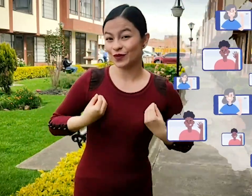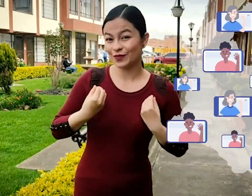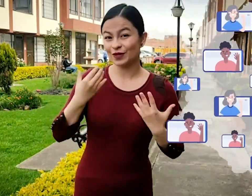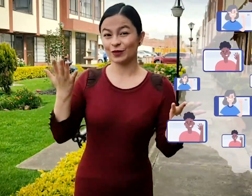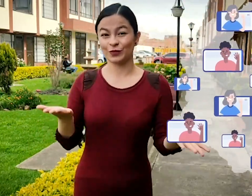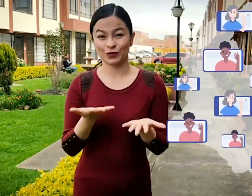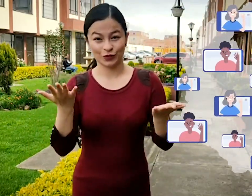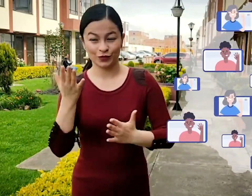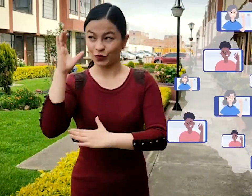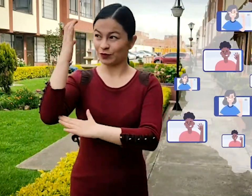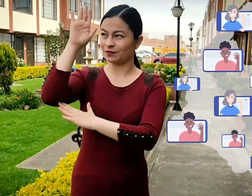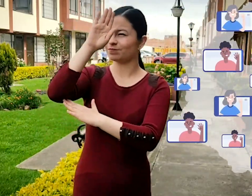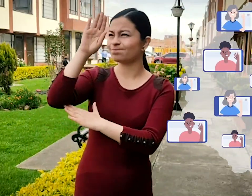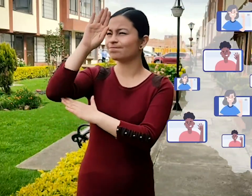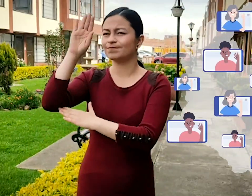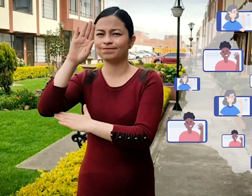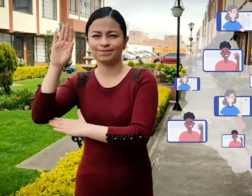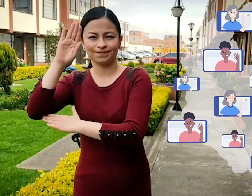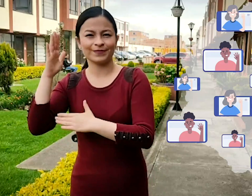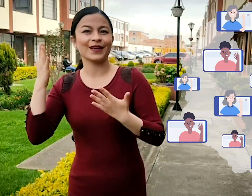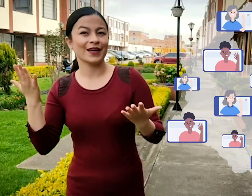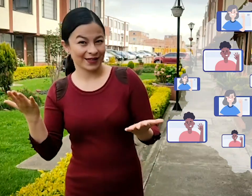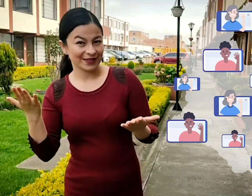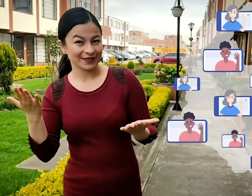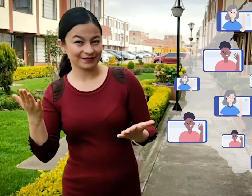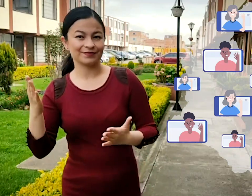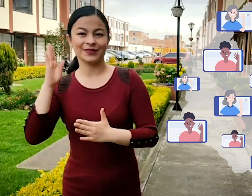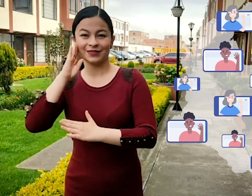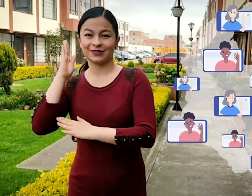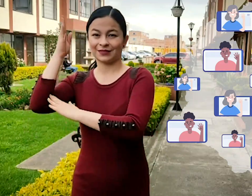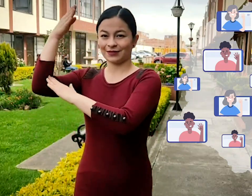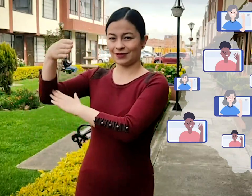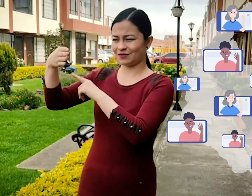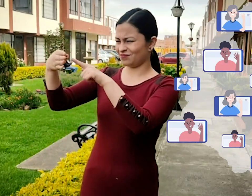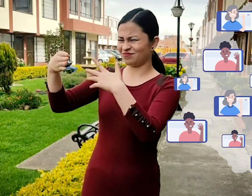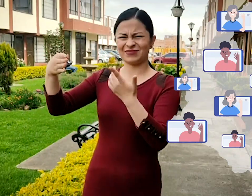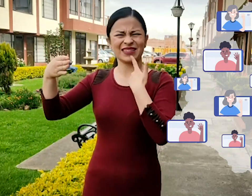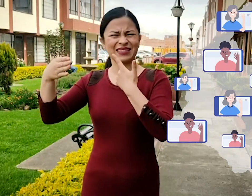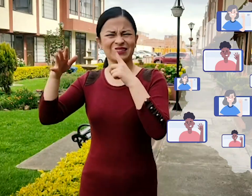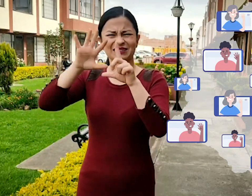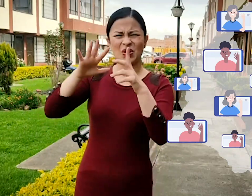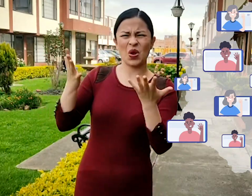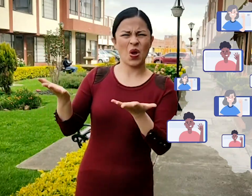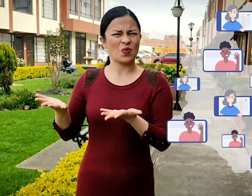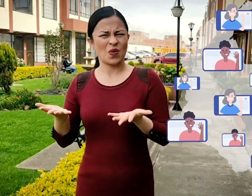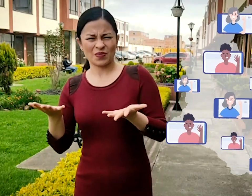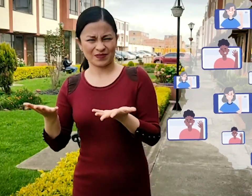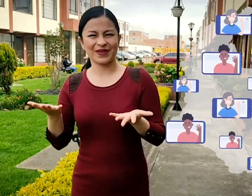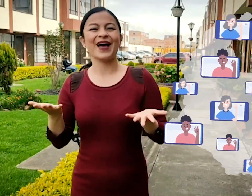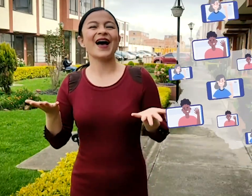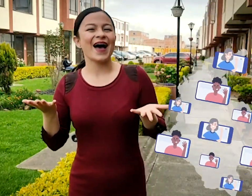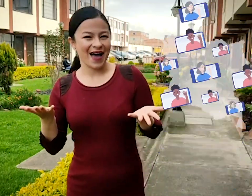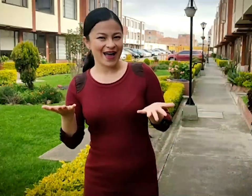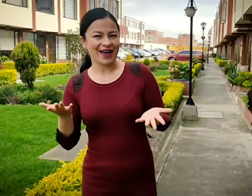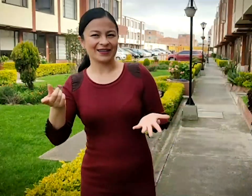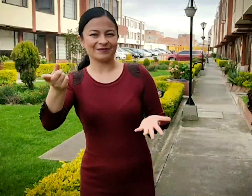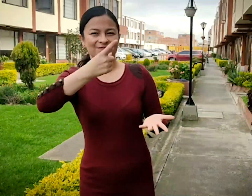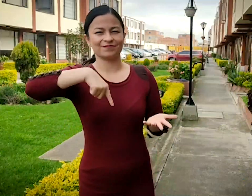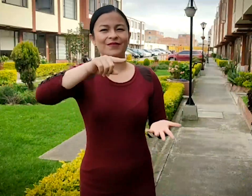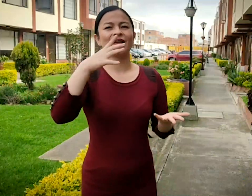o municipio en el que estás para saber desde dónde envías tu mensaje. Y respondiendo a la pregunta, ¿por qué